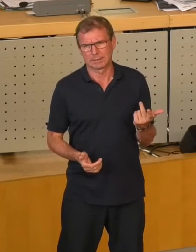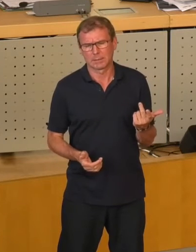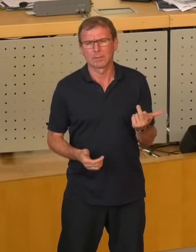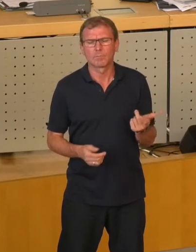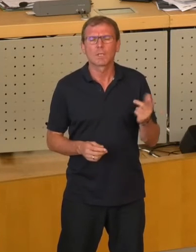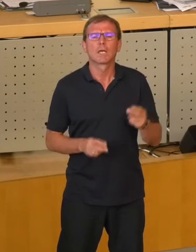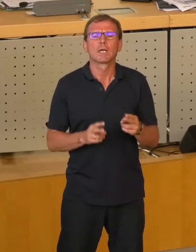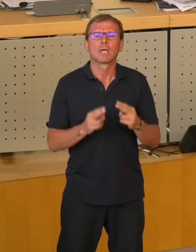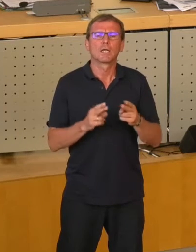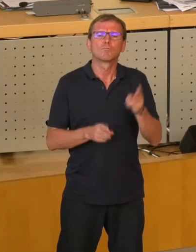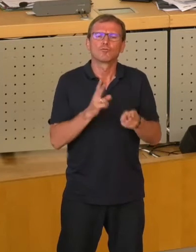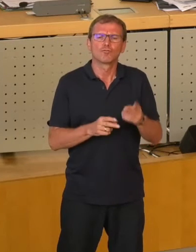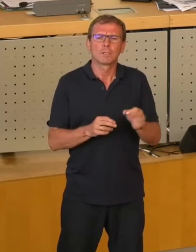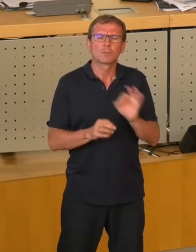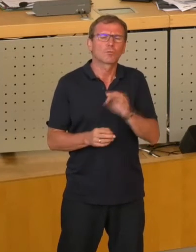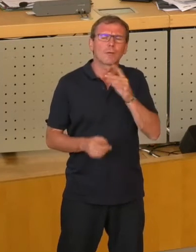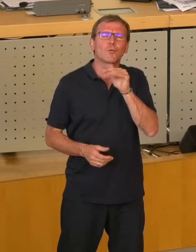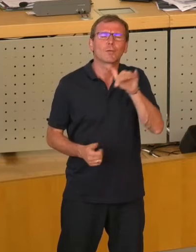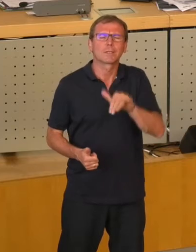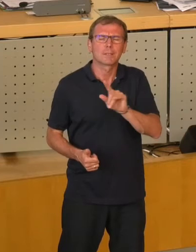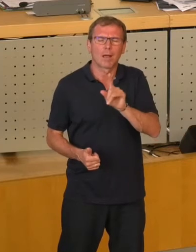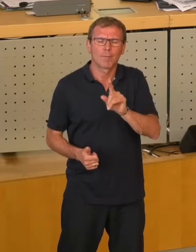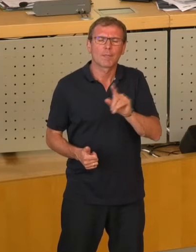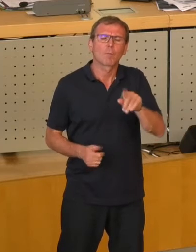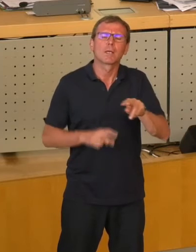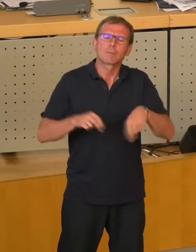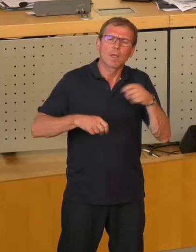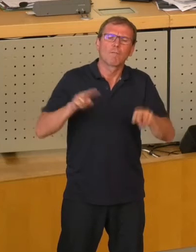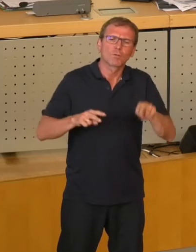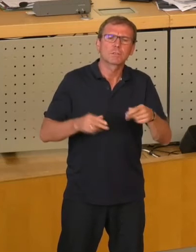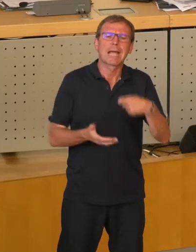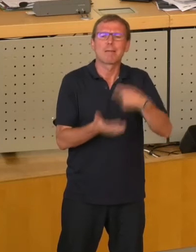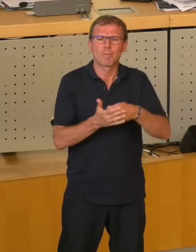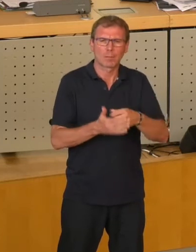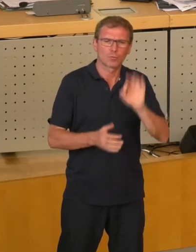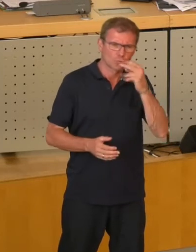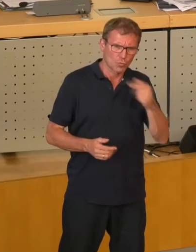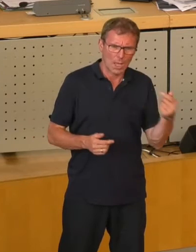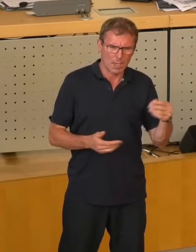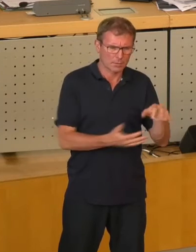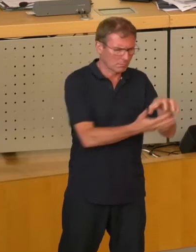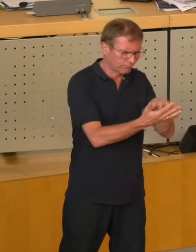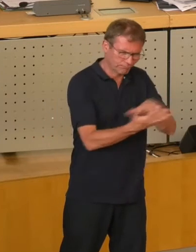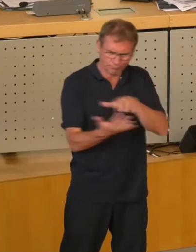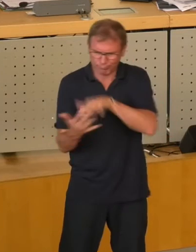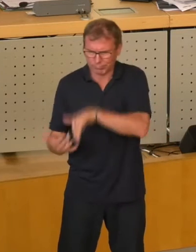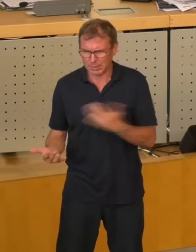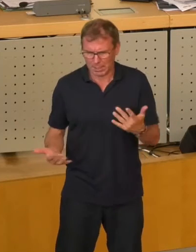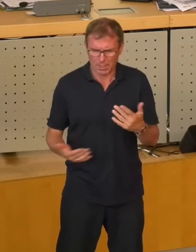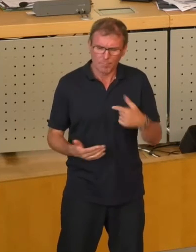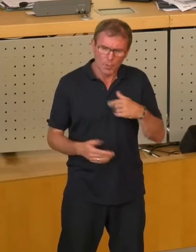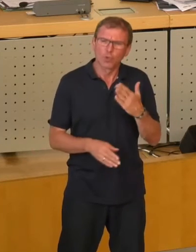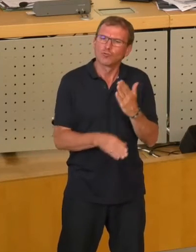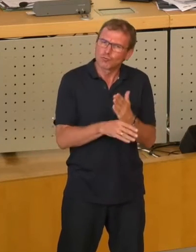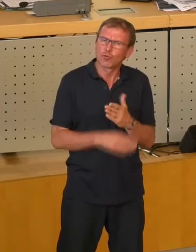Schiedsgutachten, nein, noch kein Schiedsgutachten, sondern verschiedene Bewertungsgutachter eingeschaltet, und wir sind schon etwas